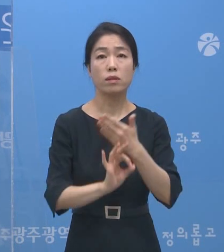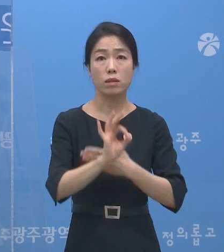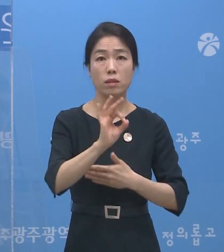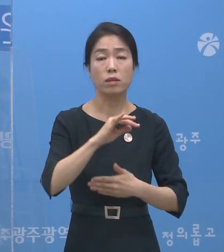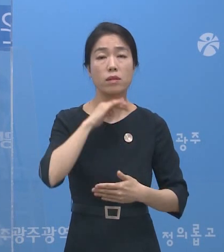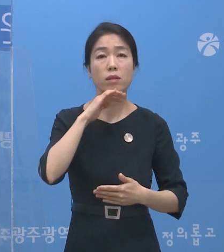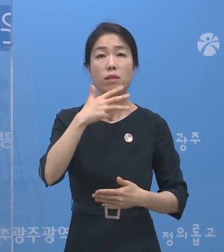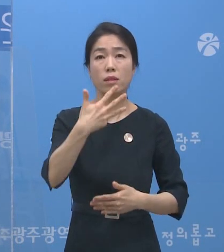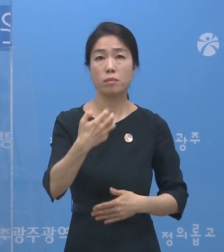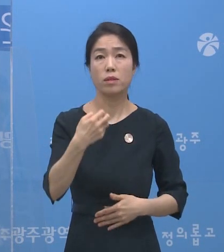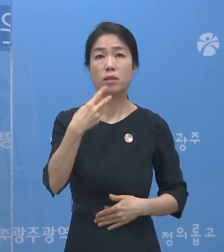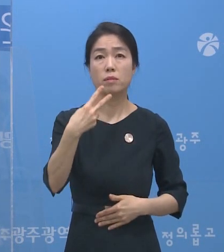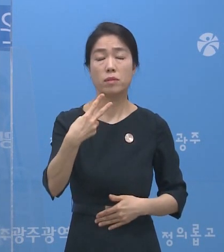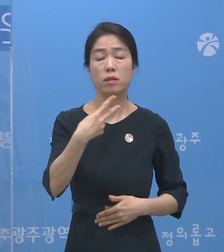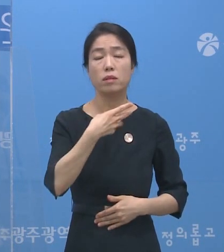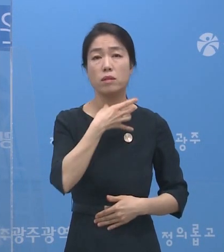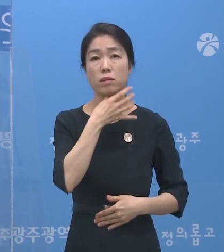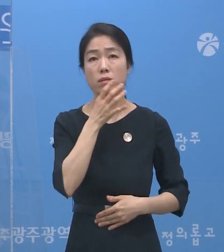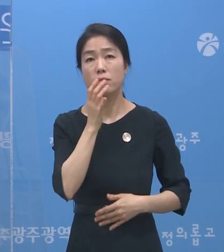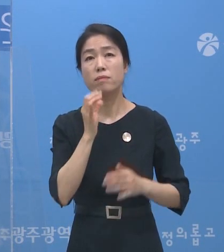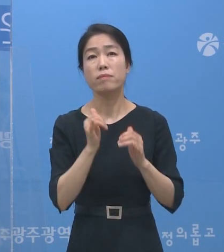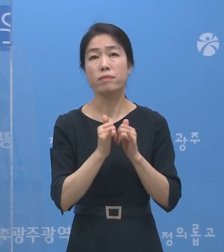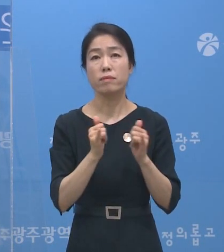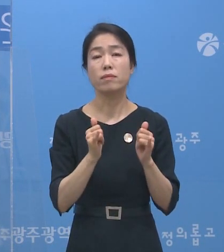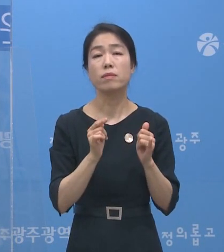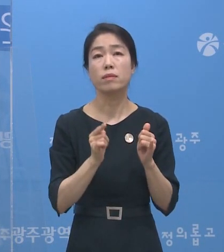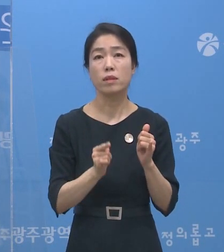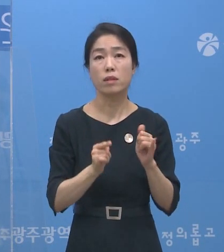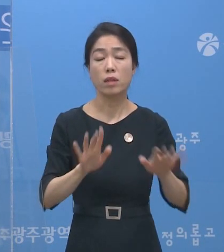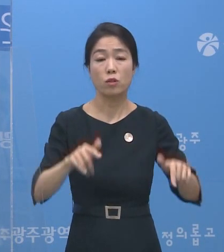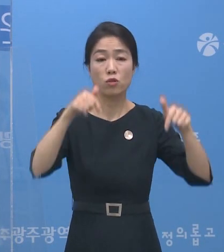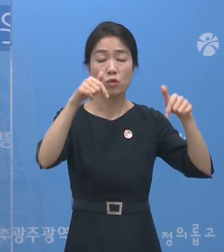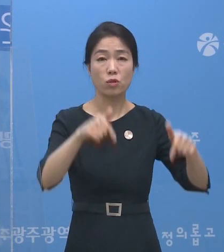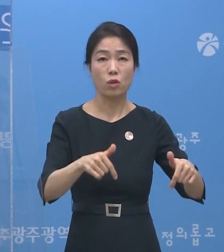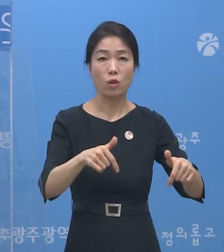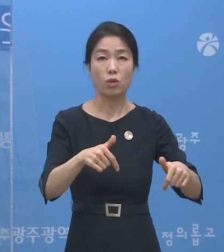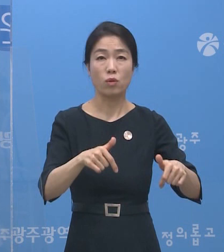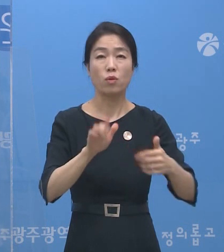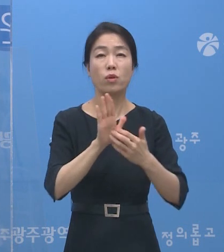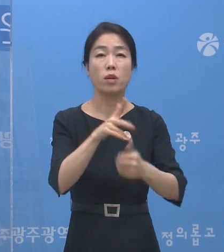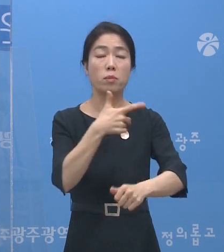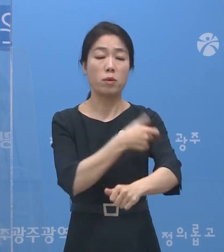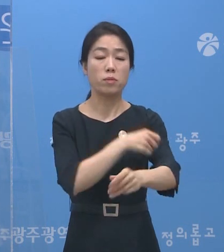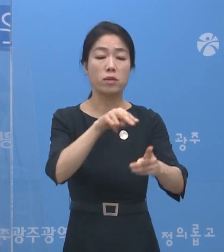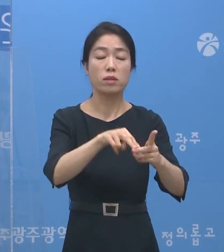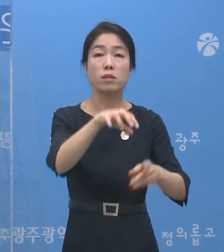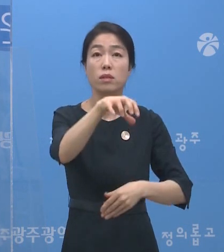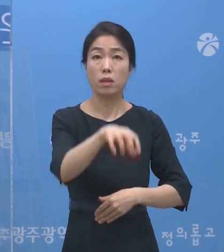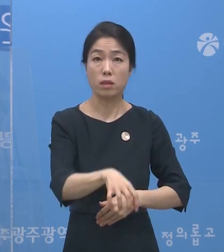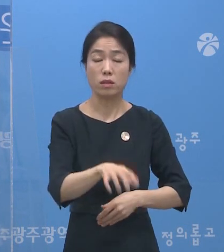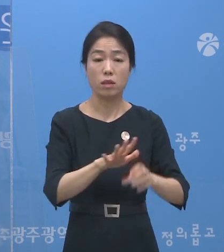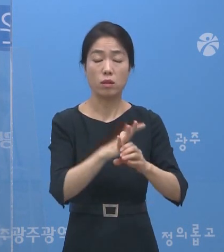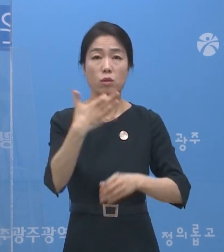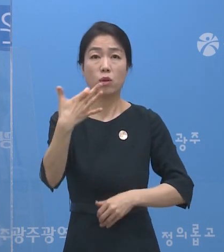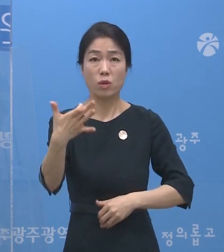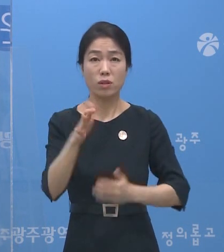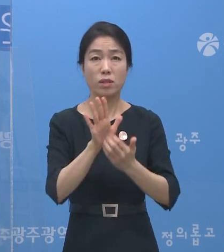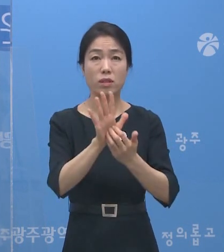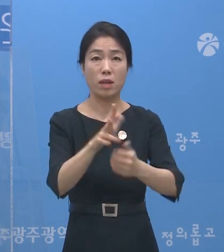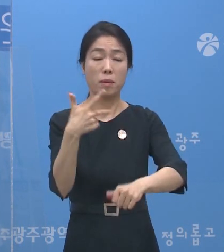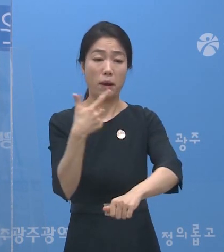82세 어르신께서 광주서구접종센터에서 코로나19